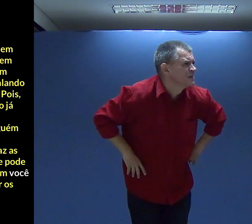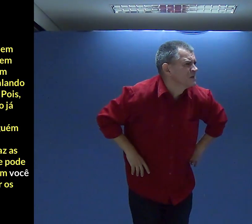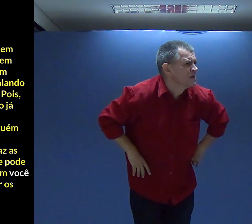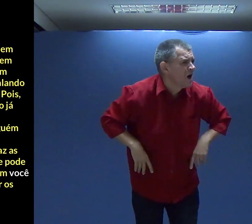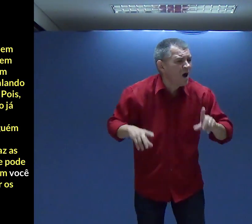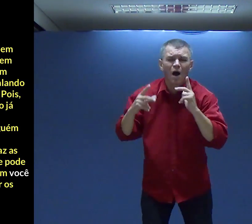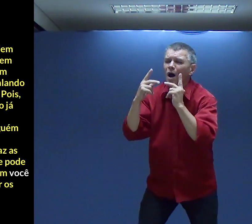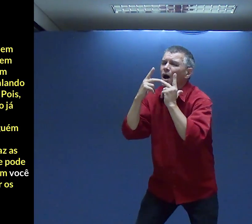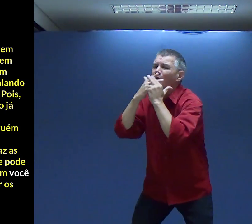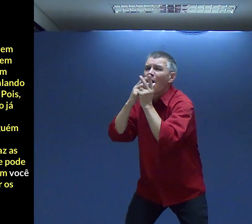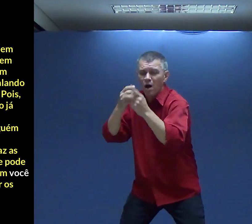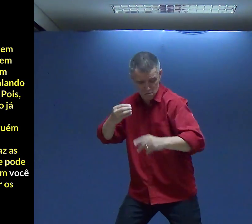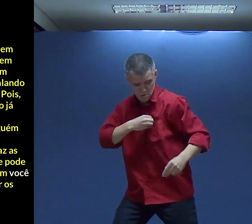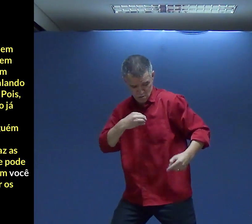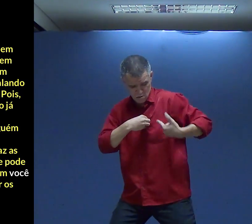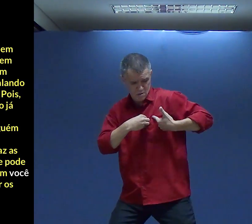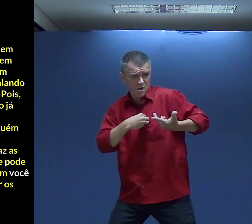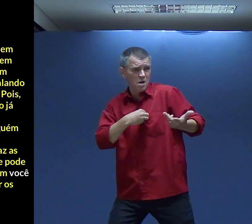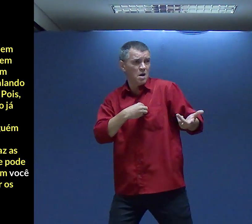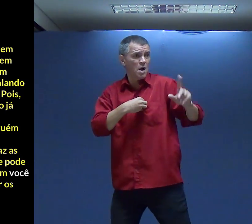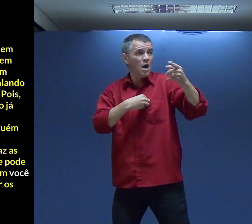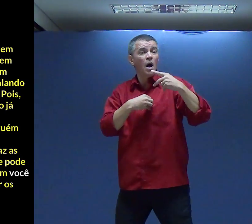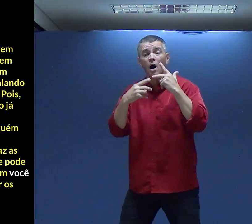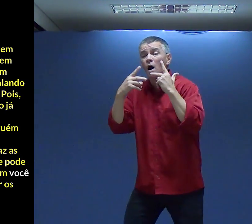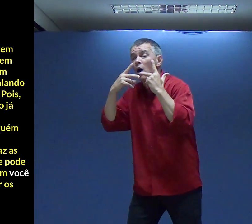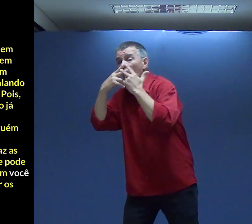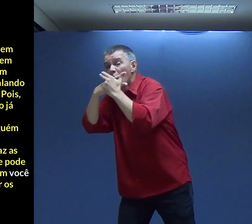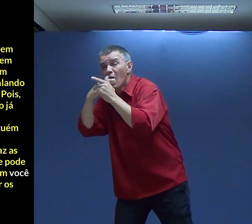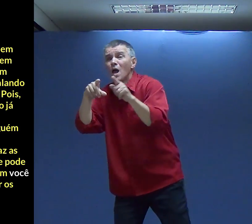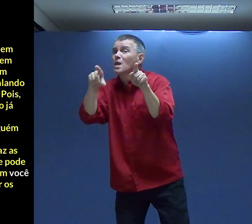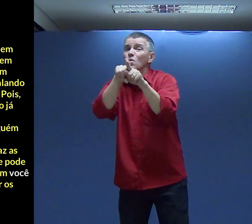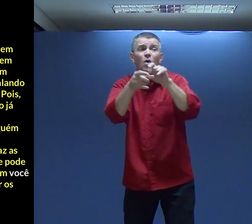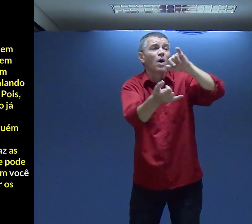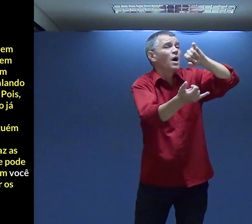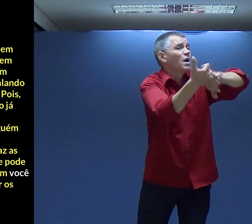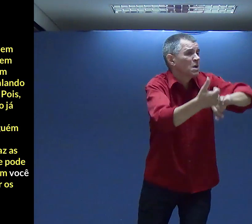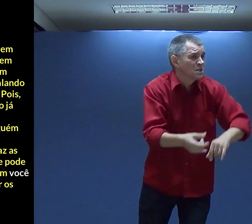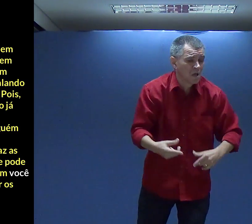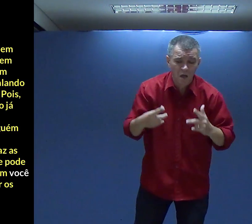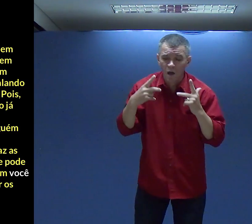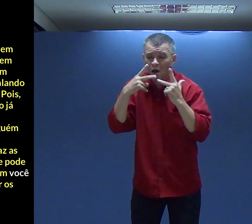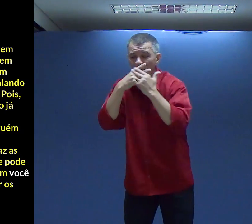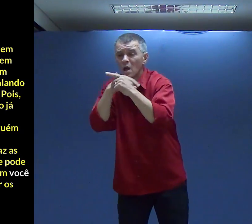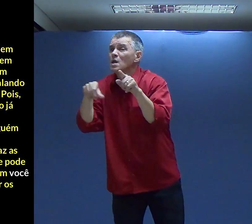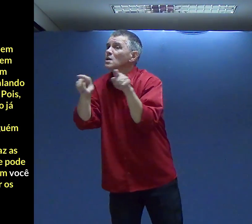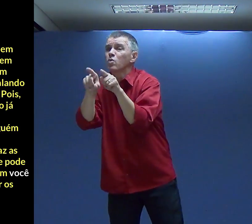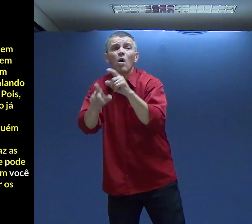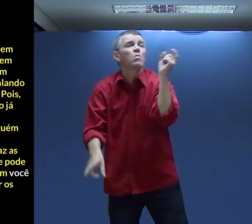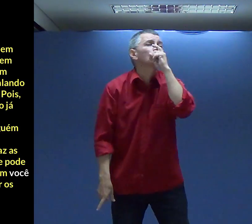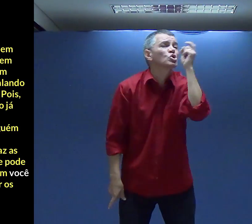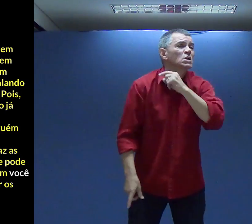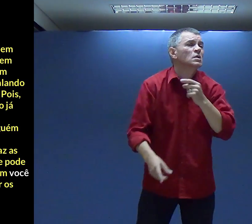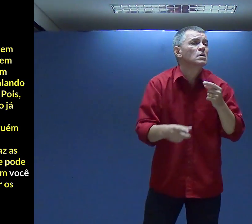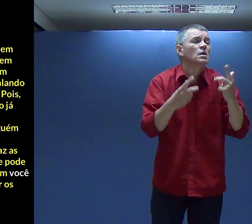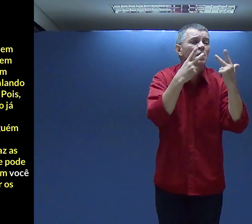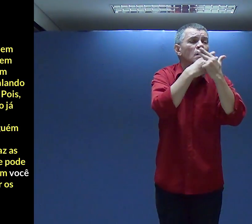se envolver Com esse tipo De coisa Porque isso A fofoca É um pecado Eu confere Como alguma